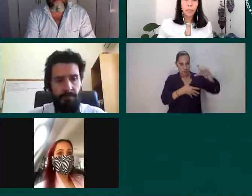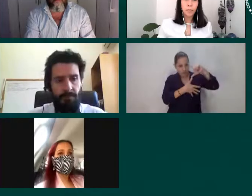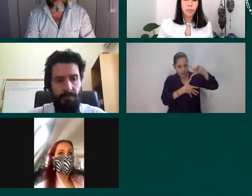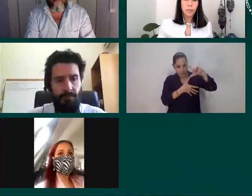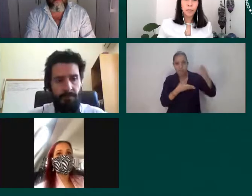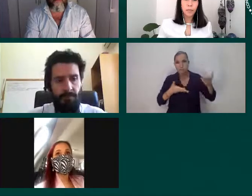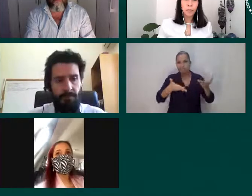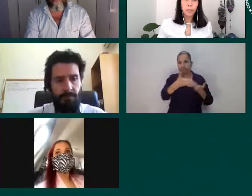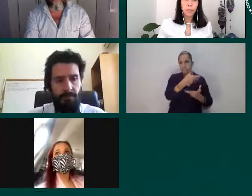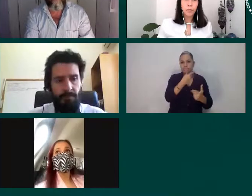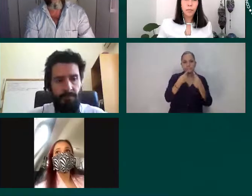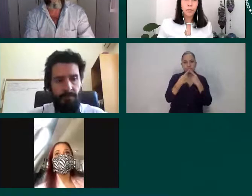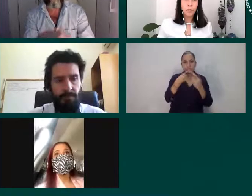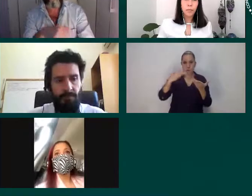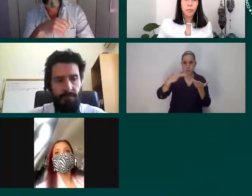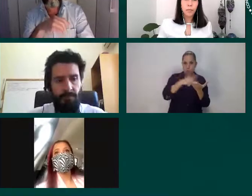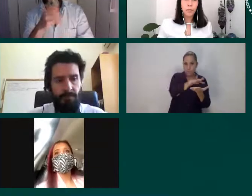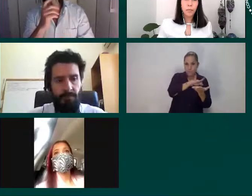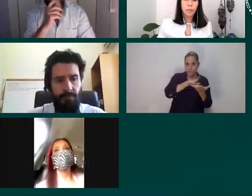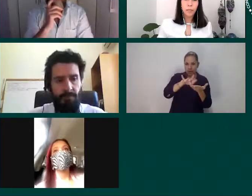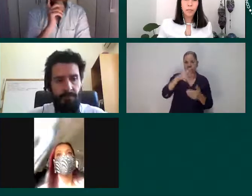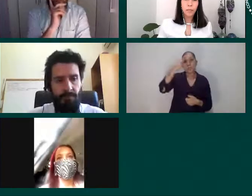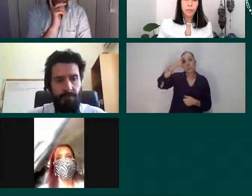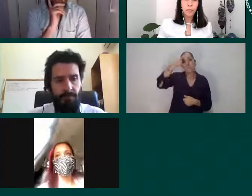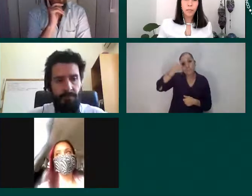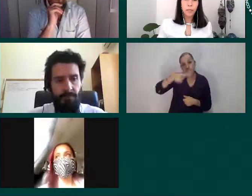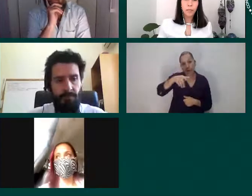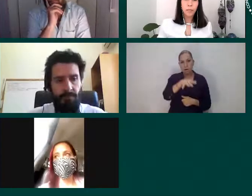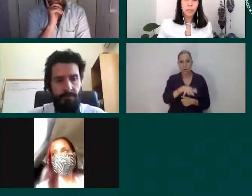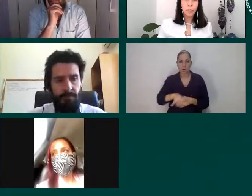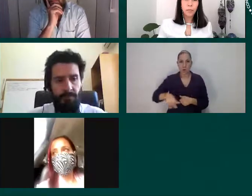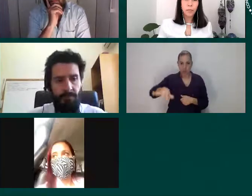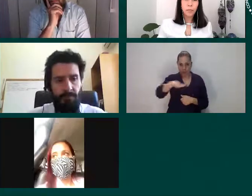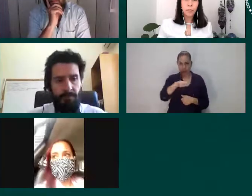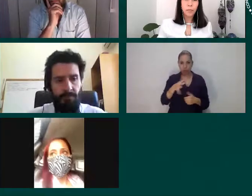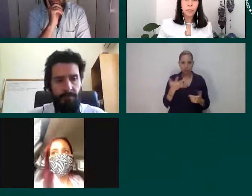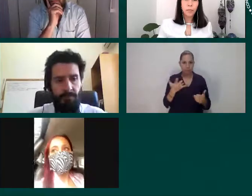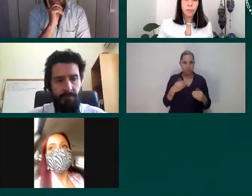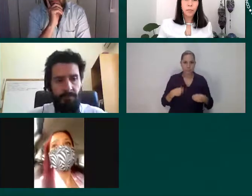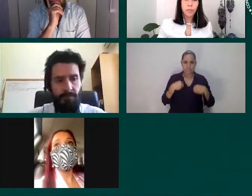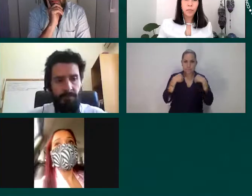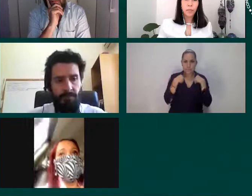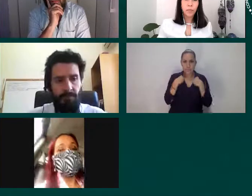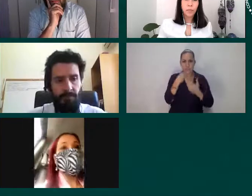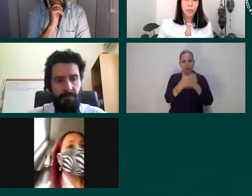paz desde una actuación articulada de atención y seguimiento al fenómeno migratorio.